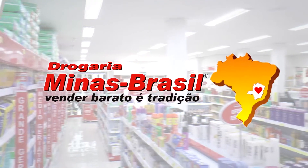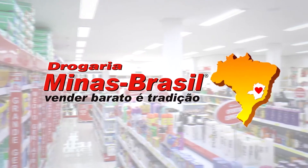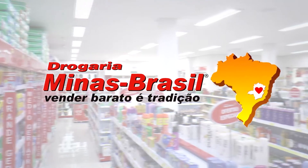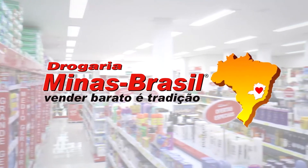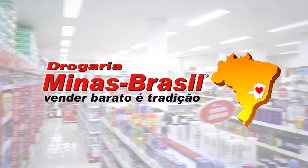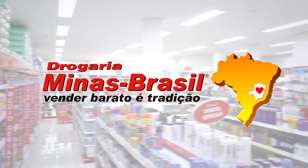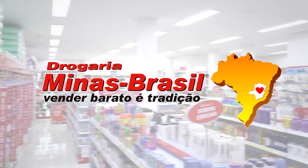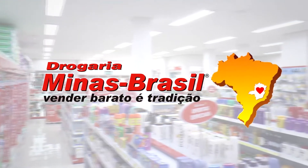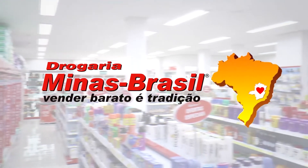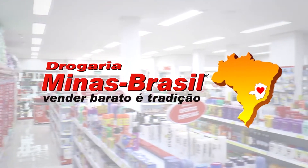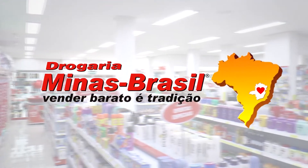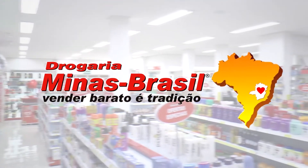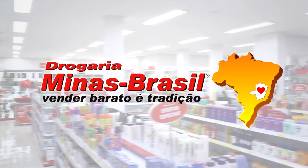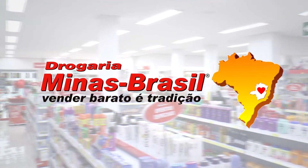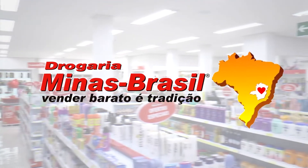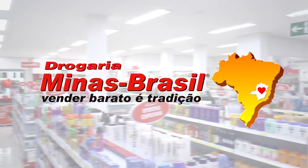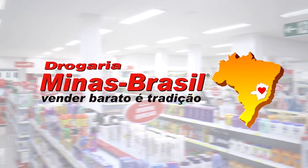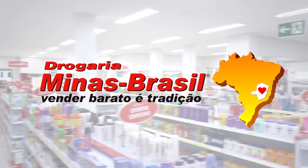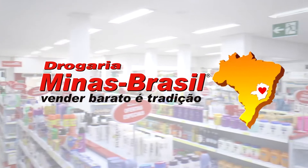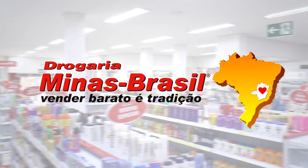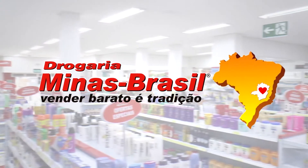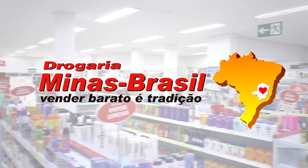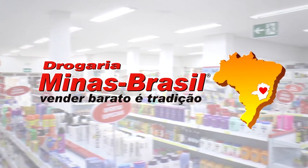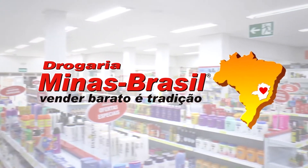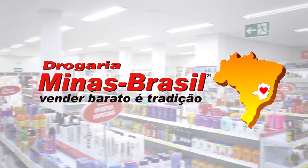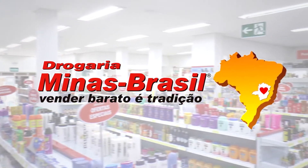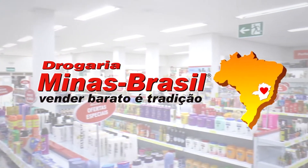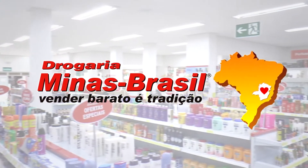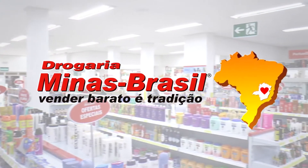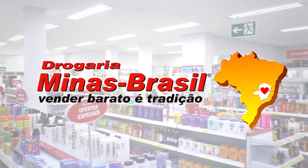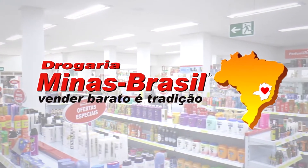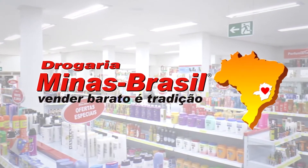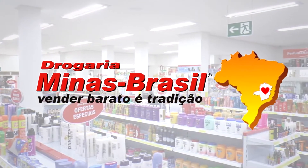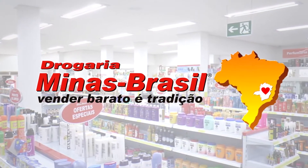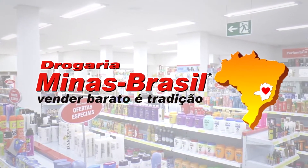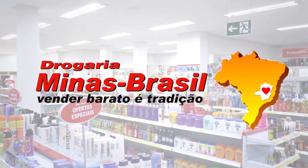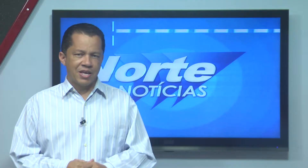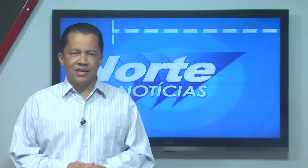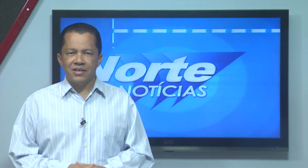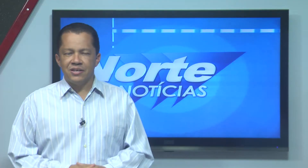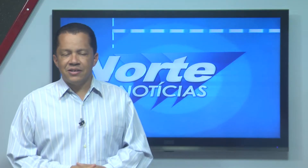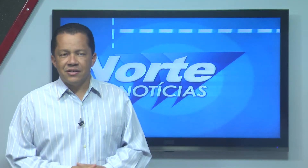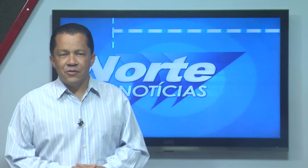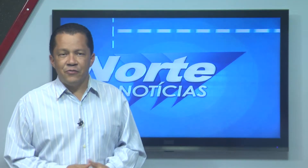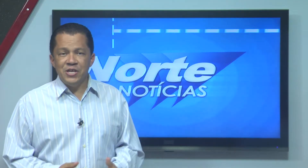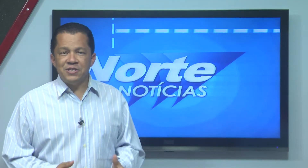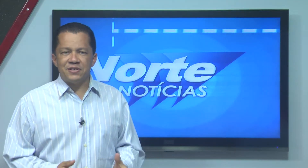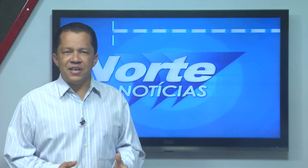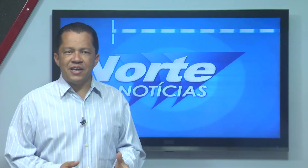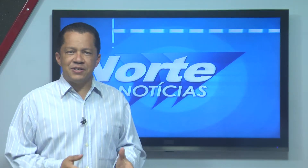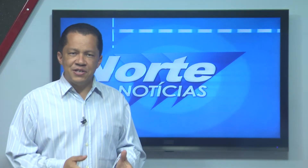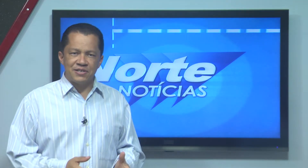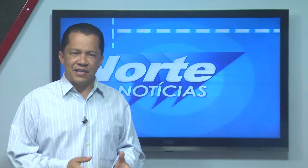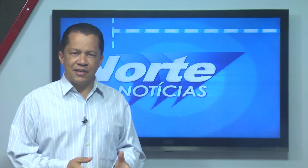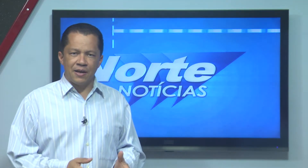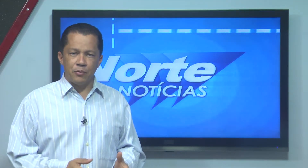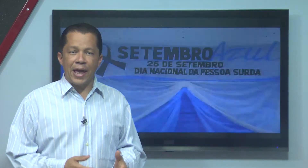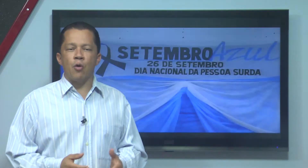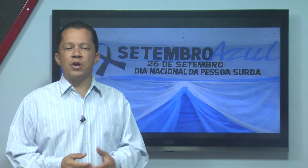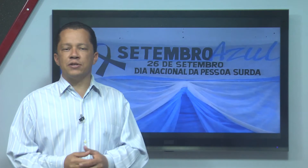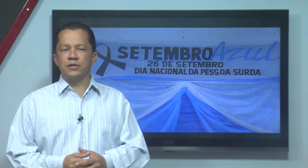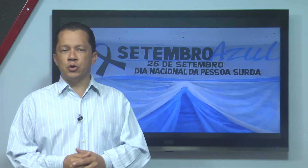Oferecimento Drogaria Minas Brasil, vender barato é tradição 26 de